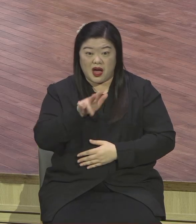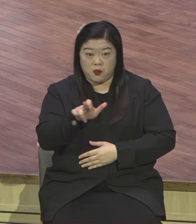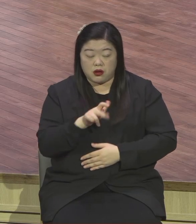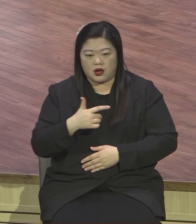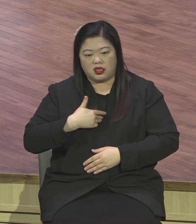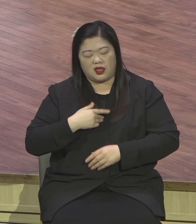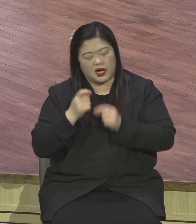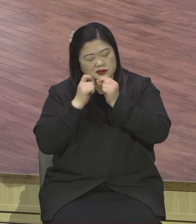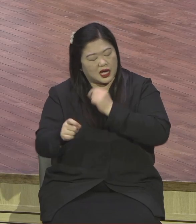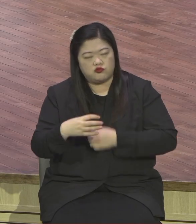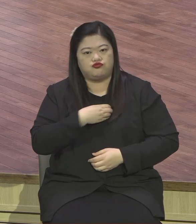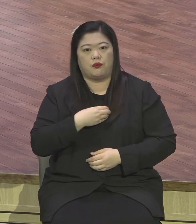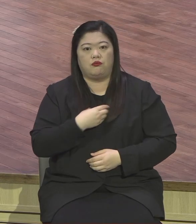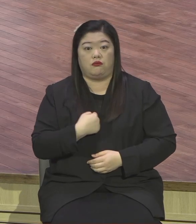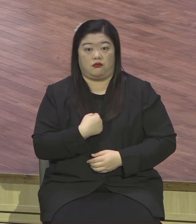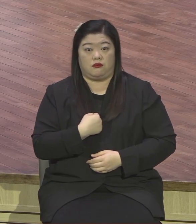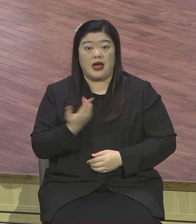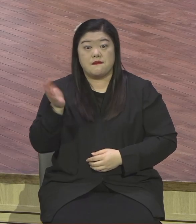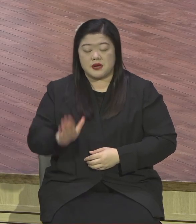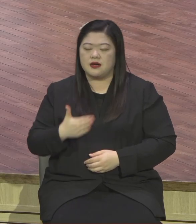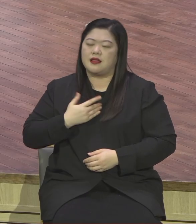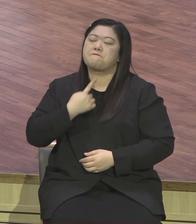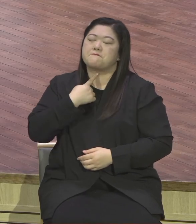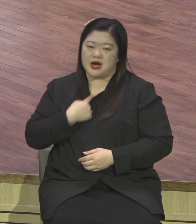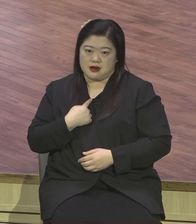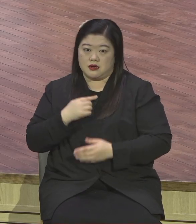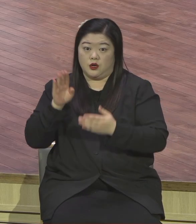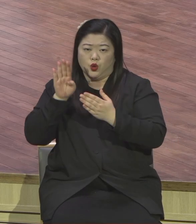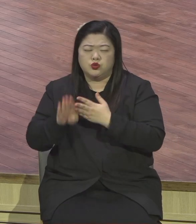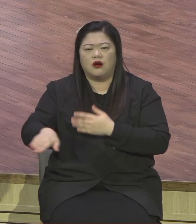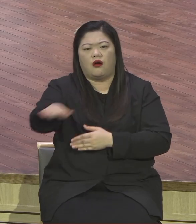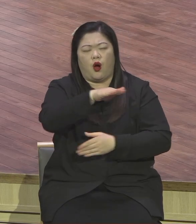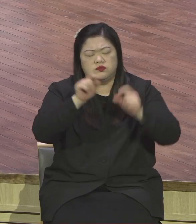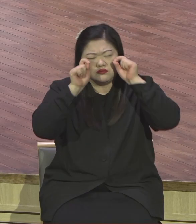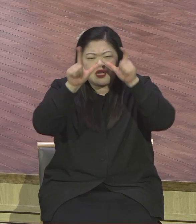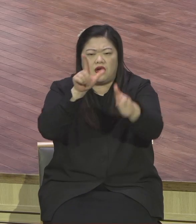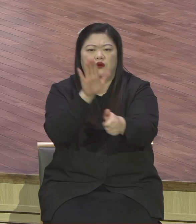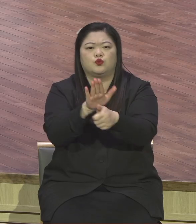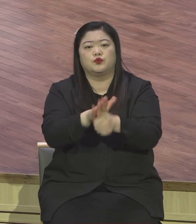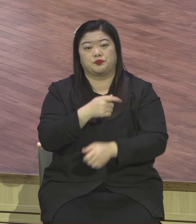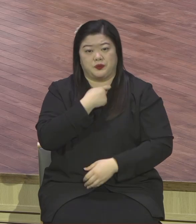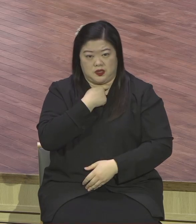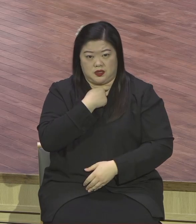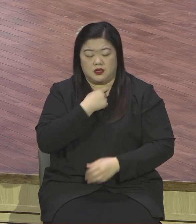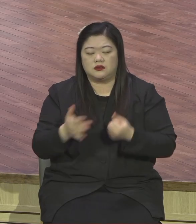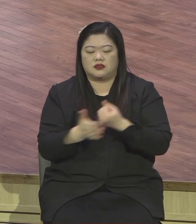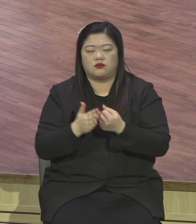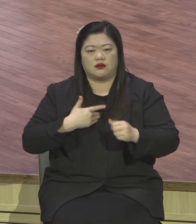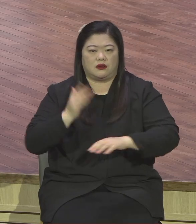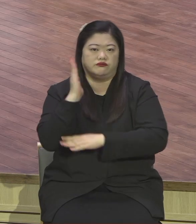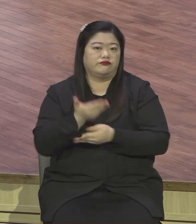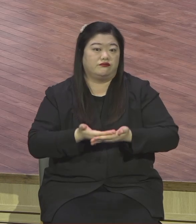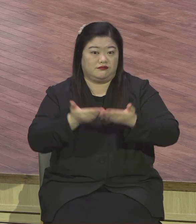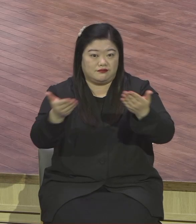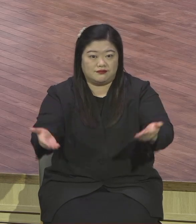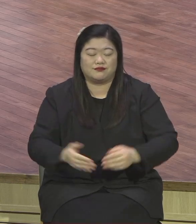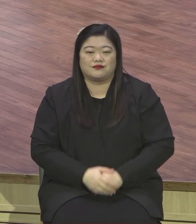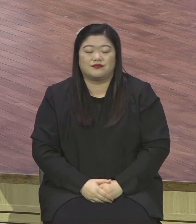하나님은 반드시 채워주시는 이걸 체험하고 주역으로 2021년 한 해를